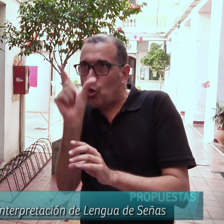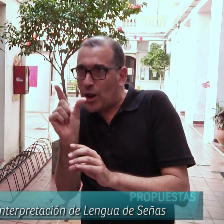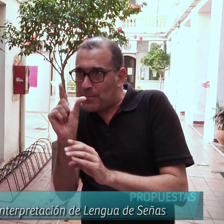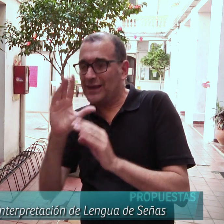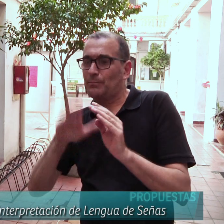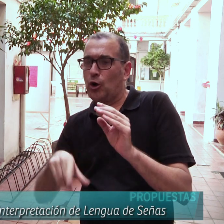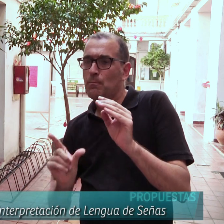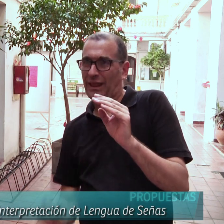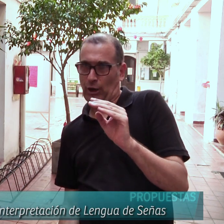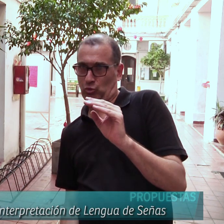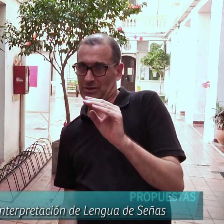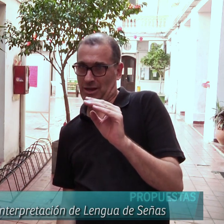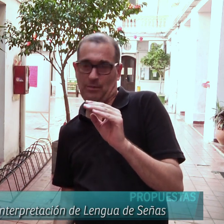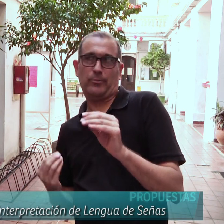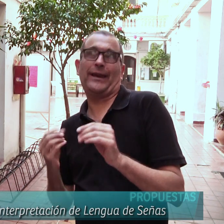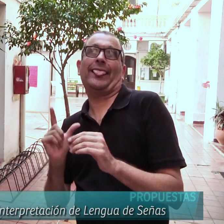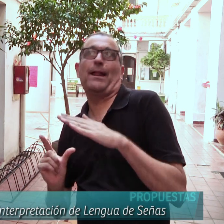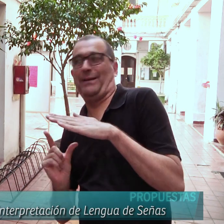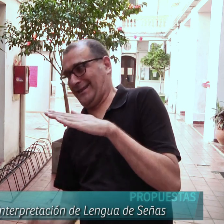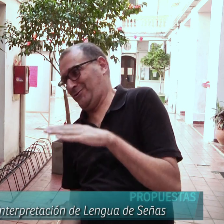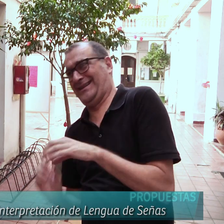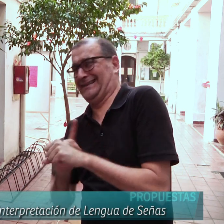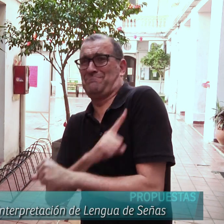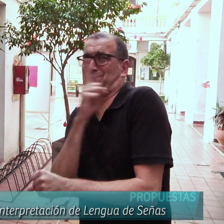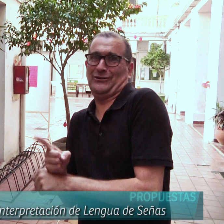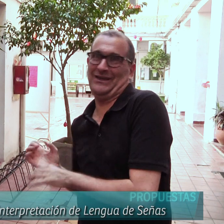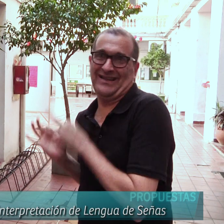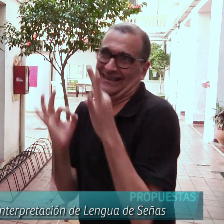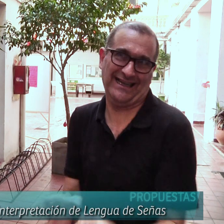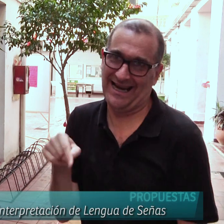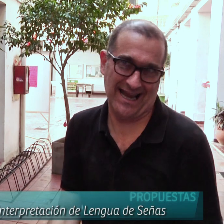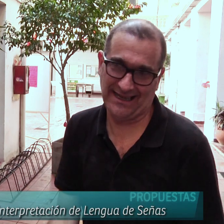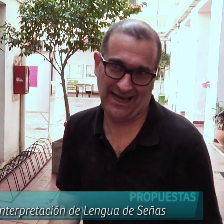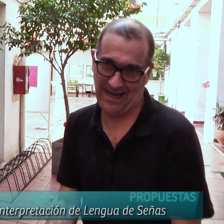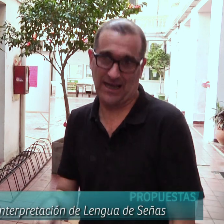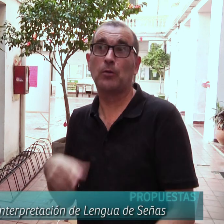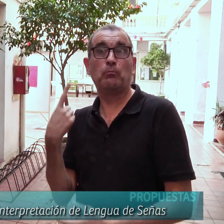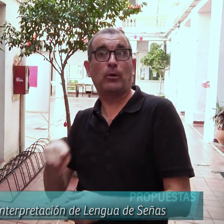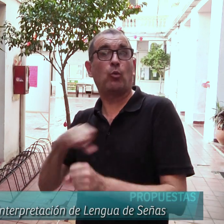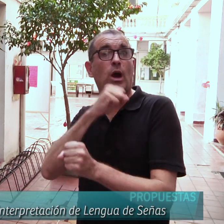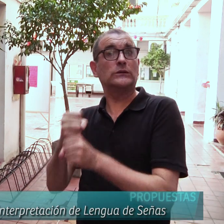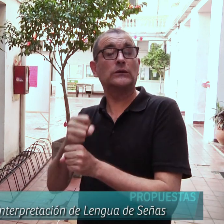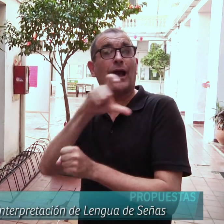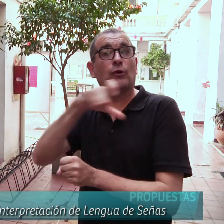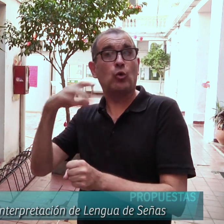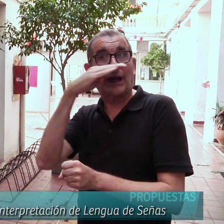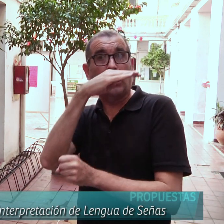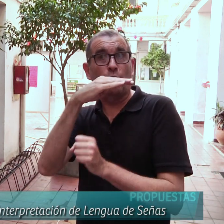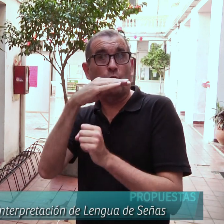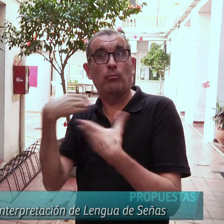De casi todo el país, menos de Patagonia, porque de la Patagonia era imposible llegar. Hasta